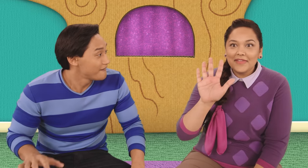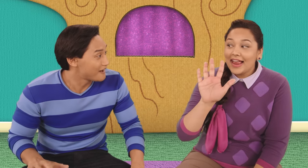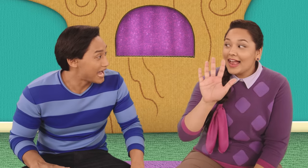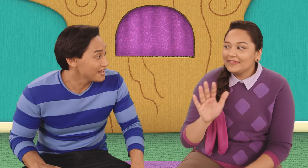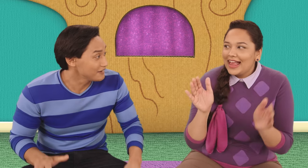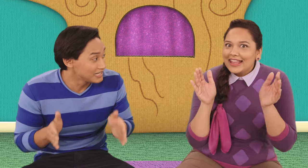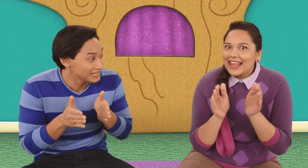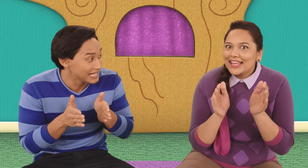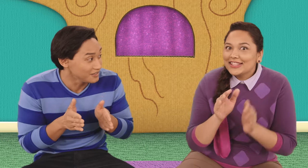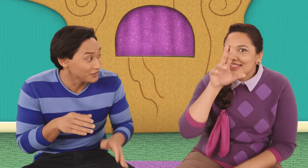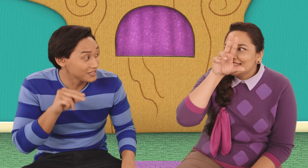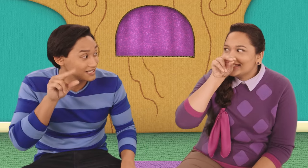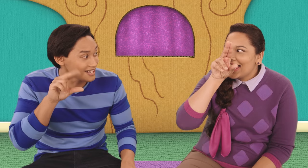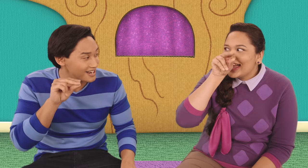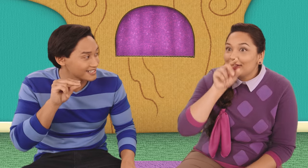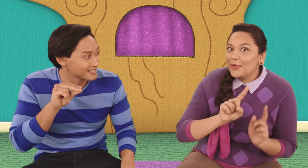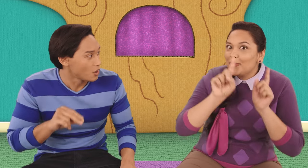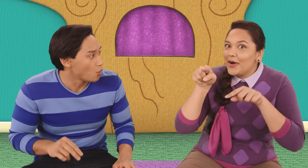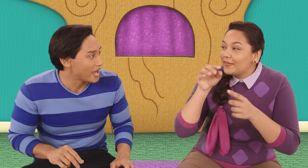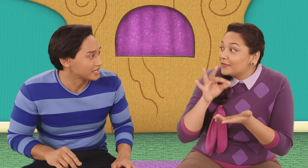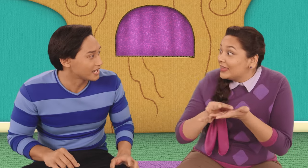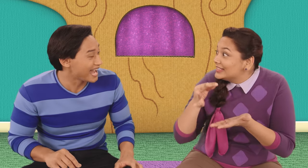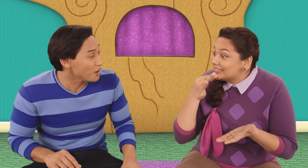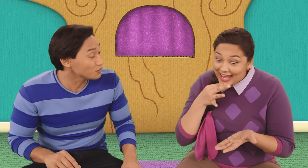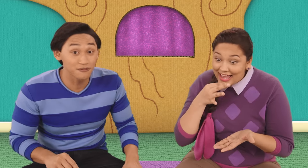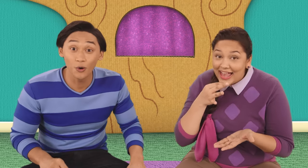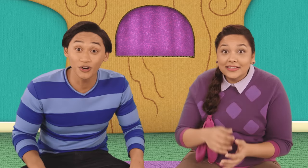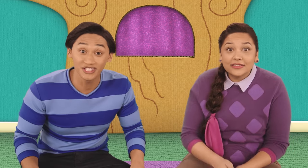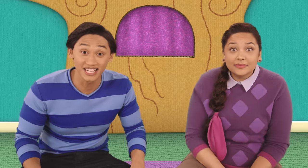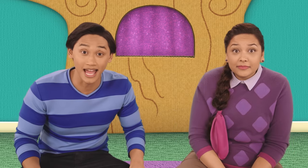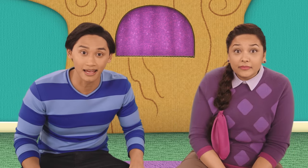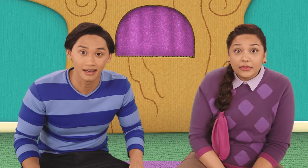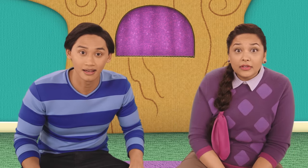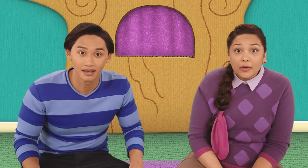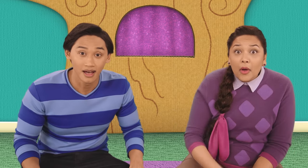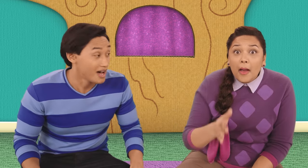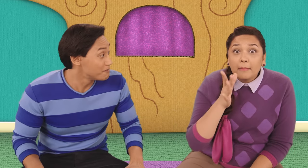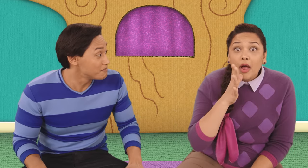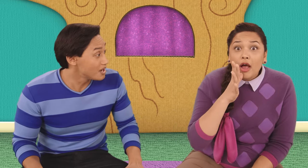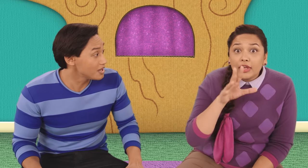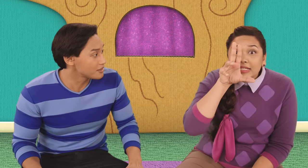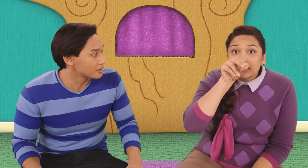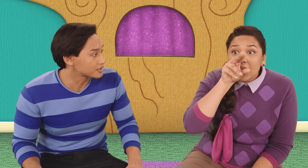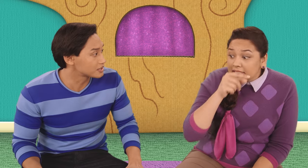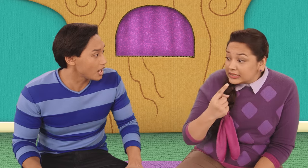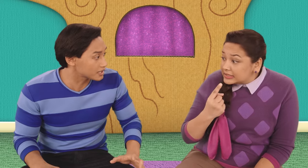Cinco pequeños patitos salieron a merendar. ¡Oh! Mamá pato